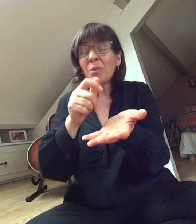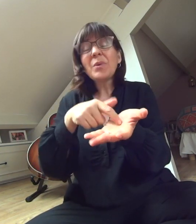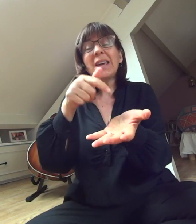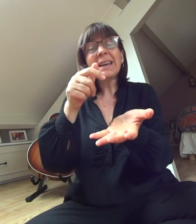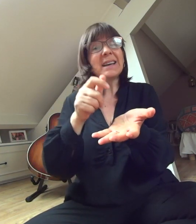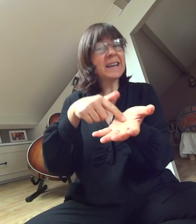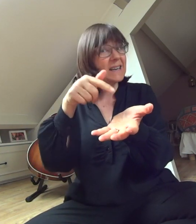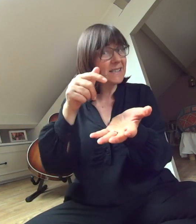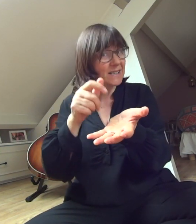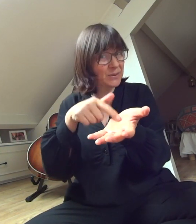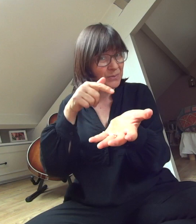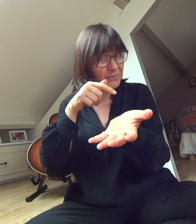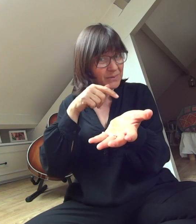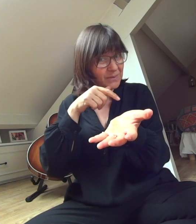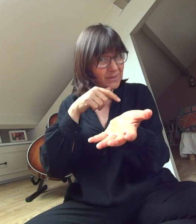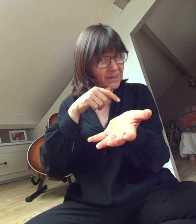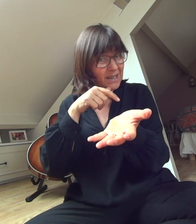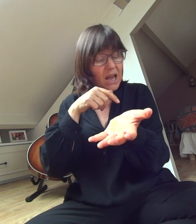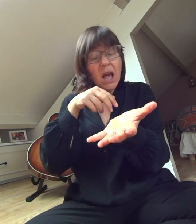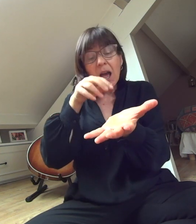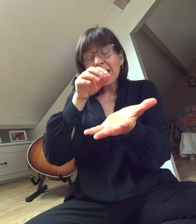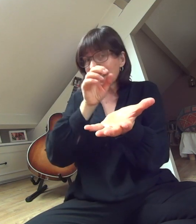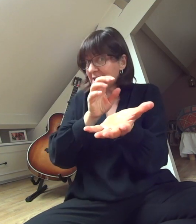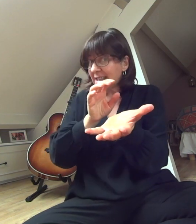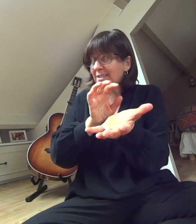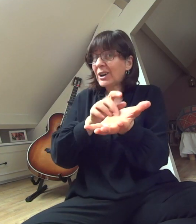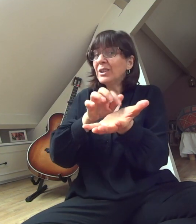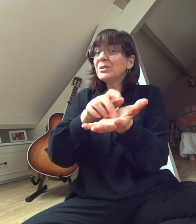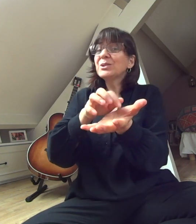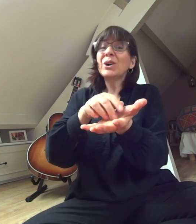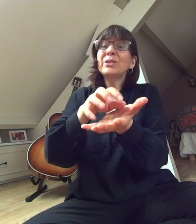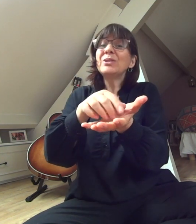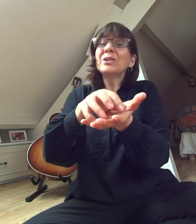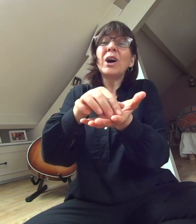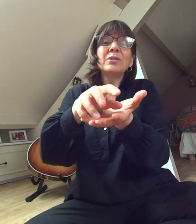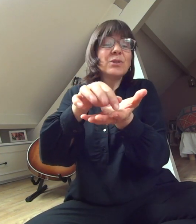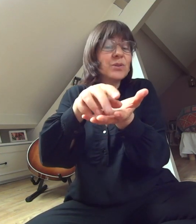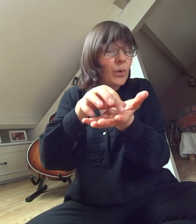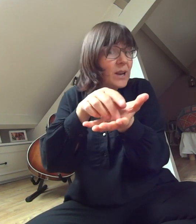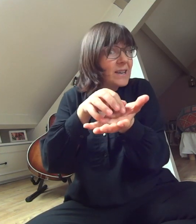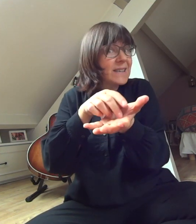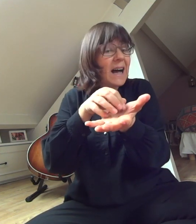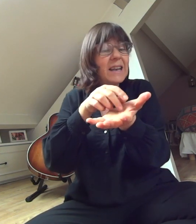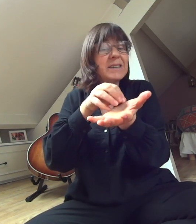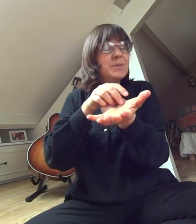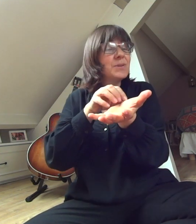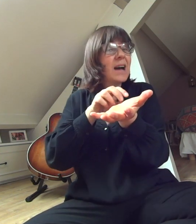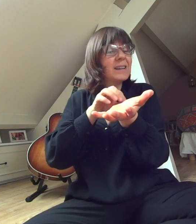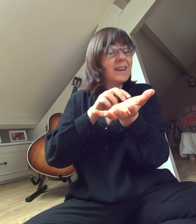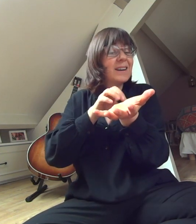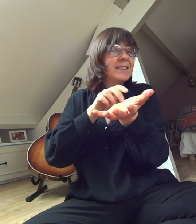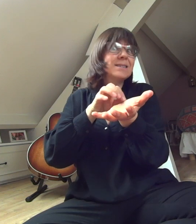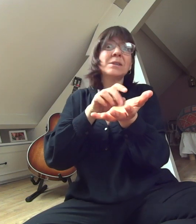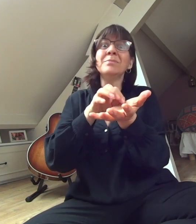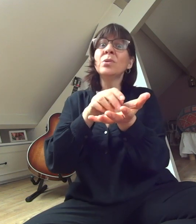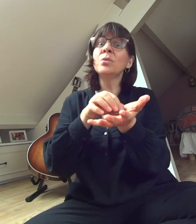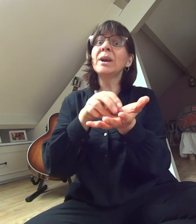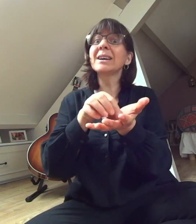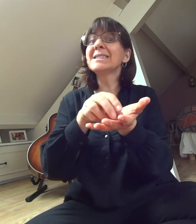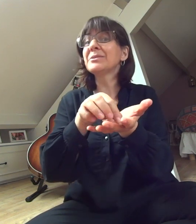hérisson. Qu'est-ce qui trotte, trotte, trotte dans les allées du jardin ? C'est mon hérisson,